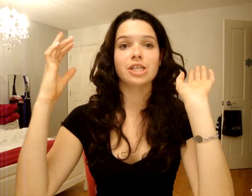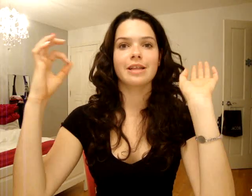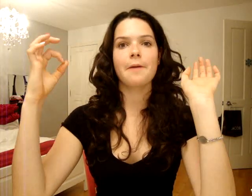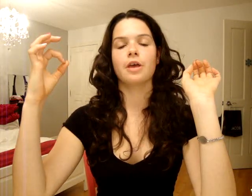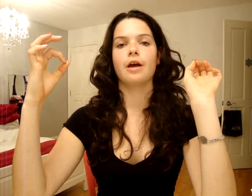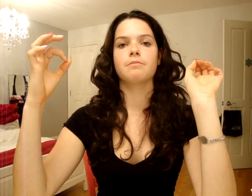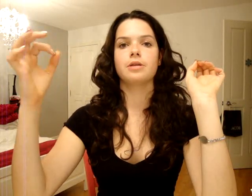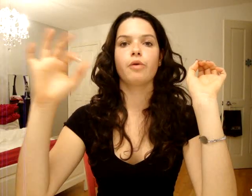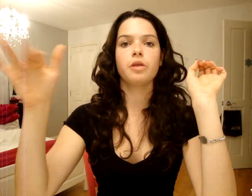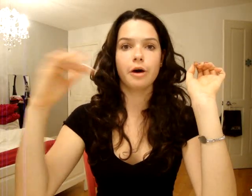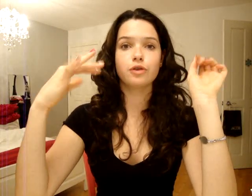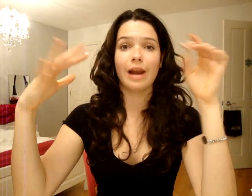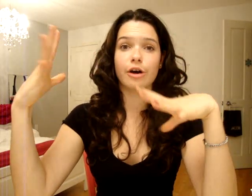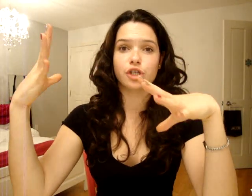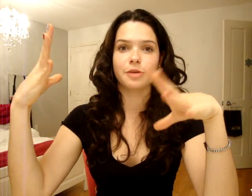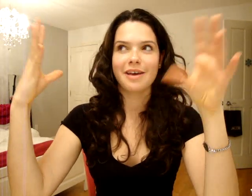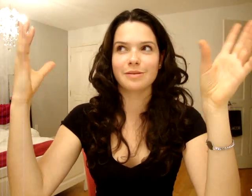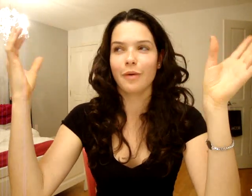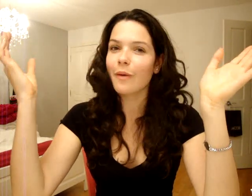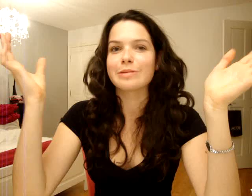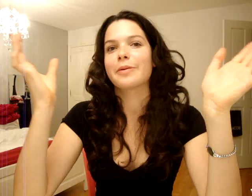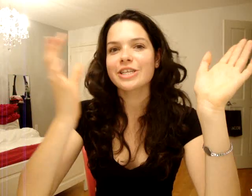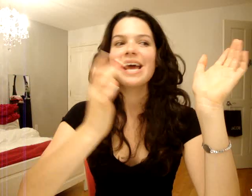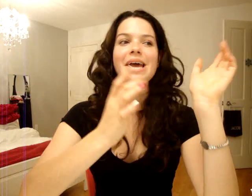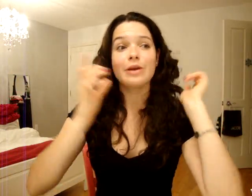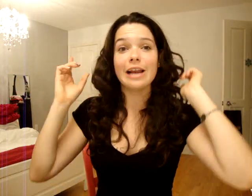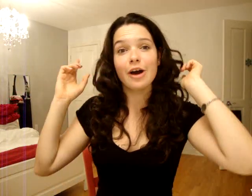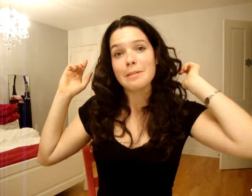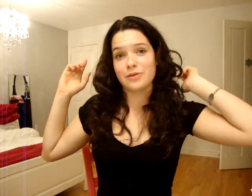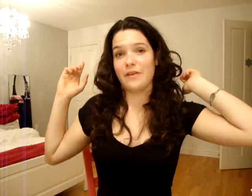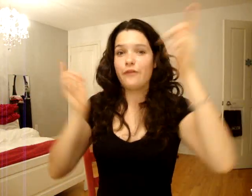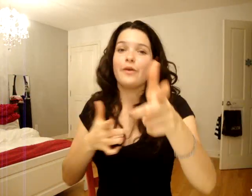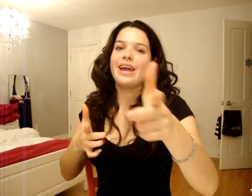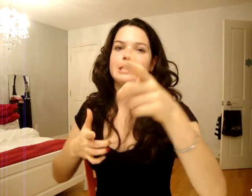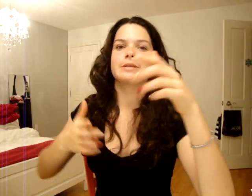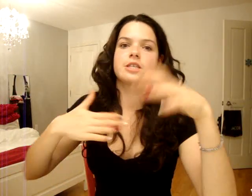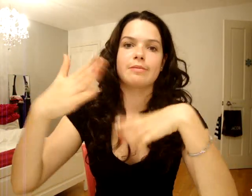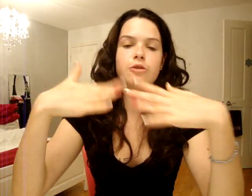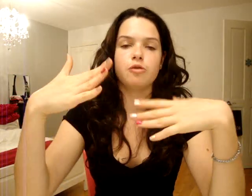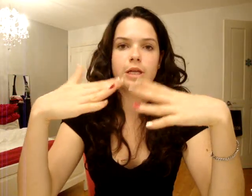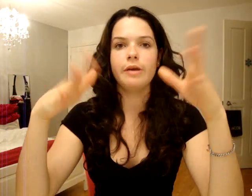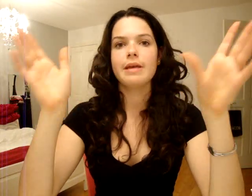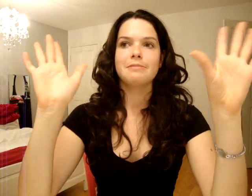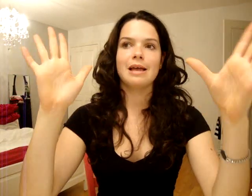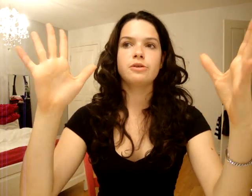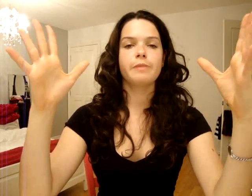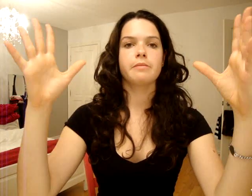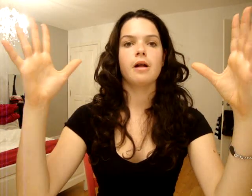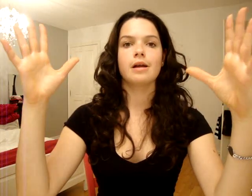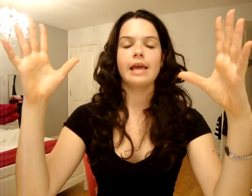'entends des bruits de pas sur la roche. J'approche. Puis là, il est là. Je fais freeze parce que j'étais comme à deux pieds de lui. Puis, d'habitude, open ball, quand tu es